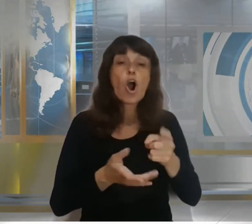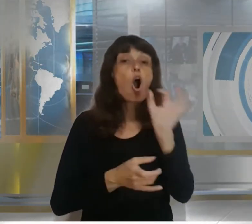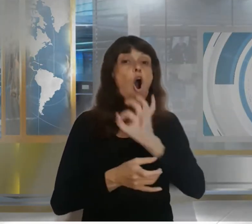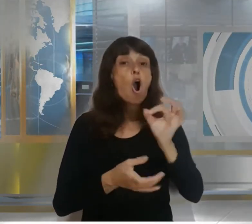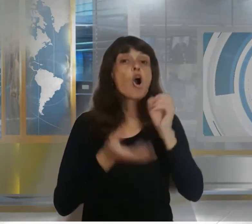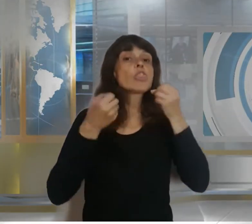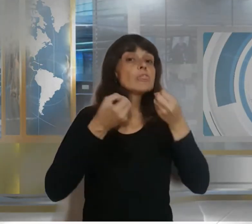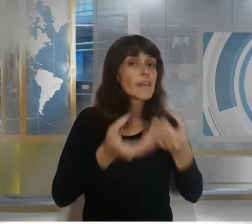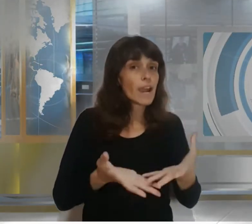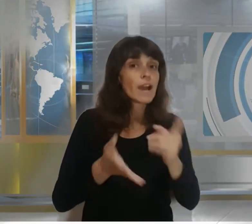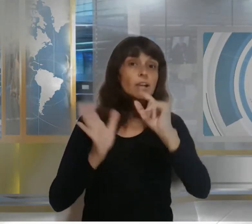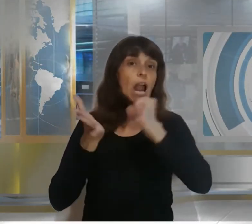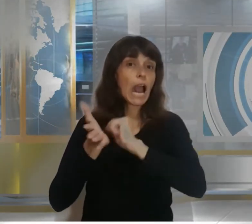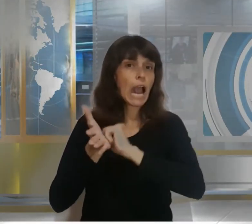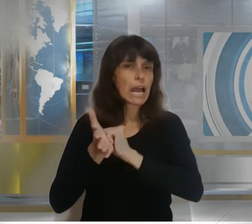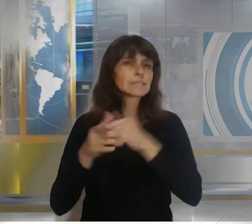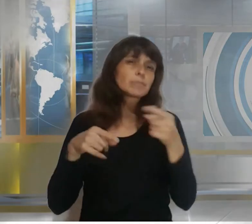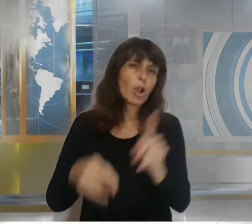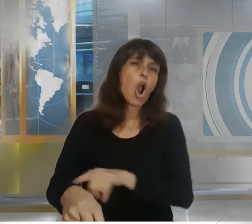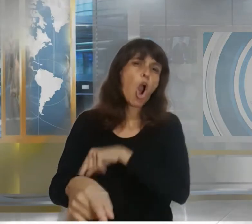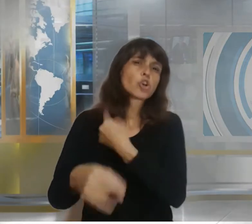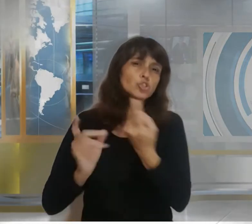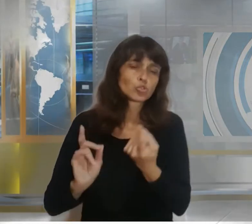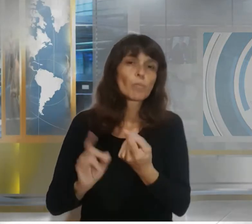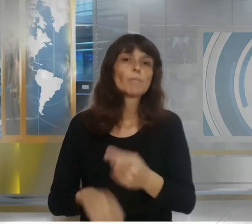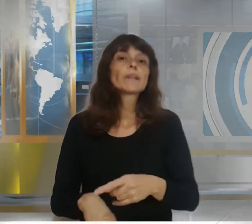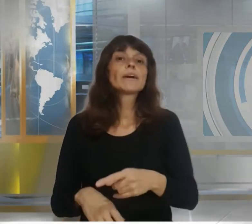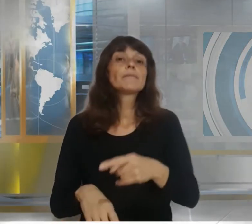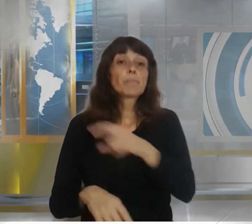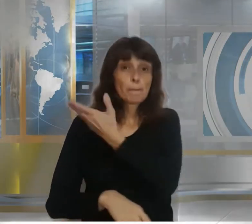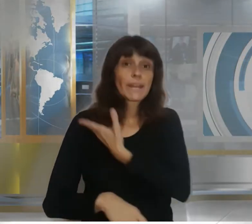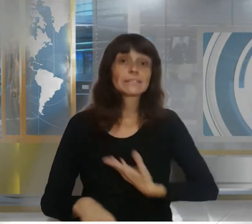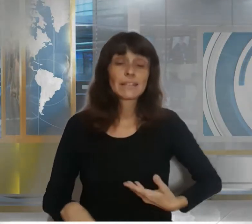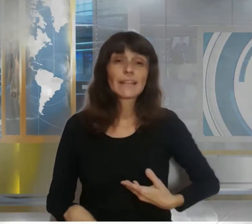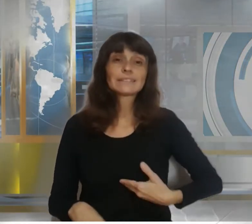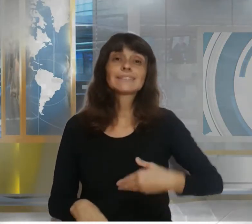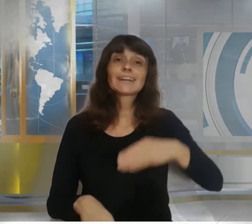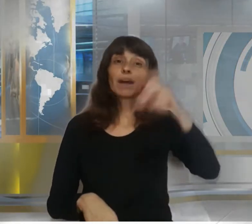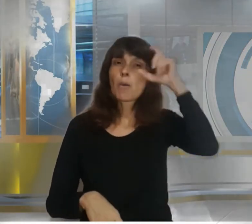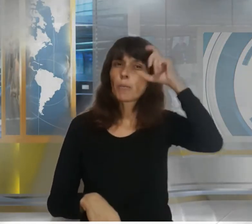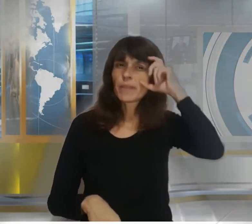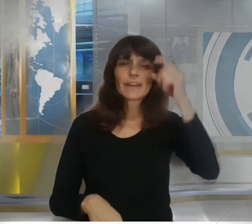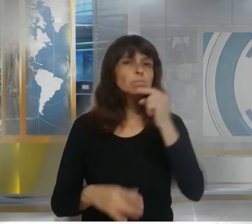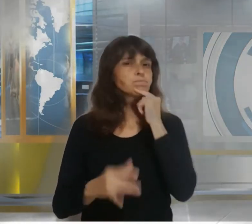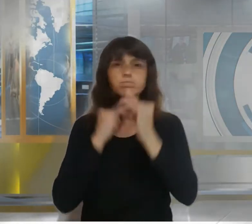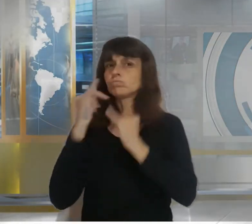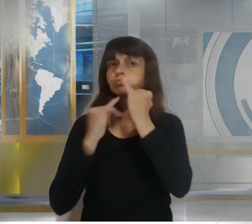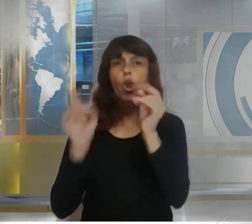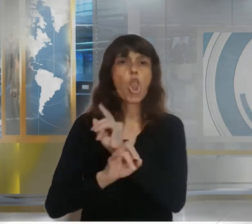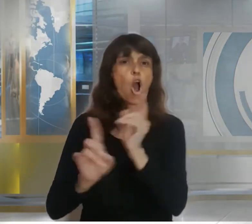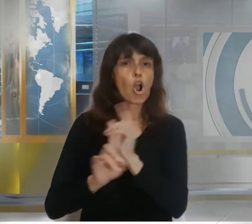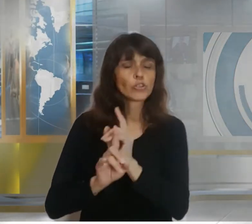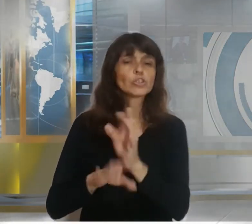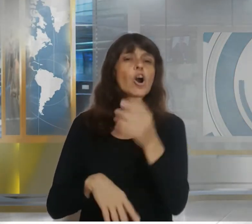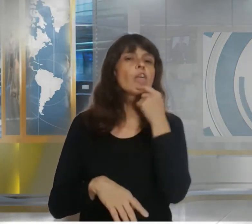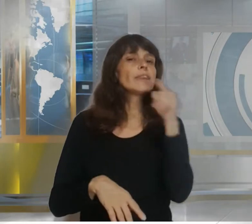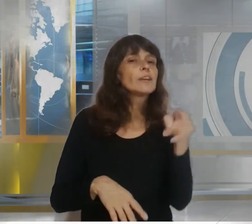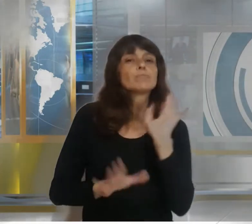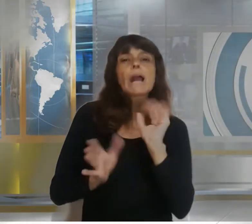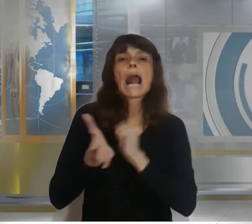no reveló el contenido de la misma bajo el argumento de que la misma fue de carácter privado debido a que